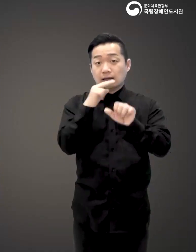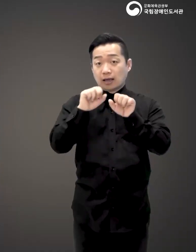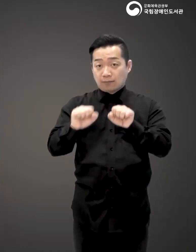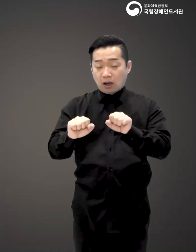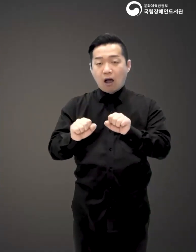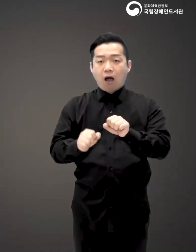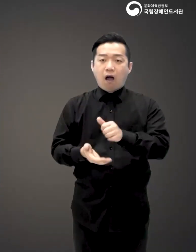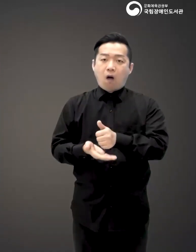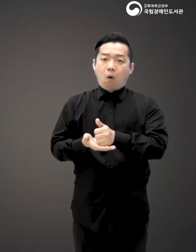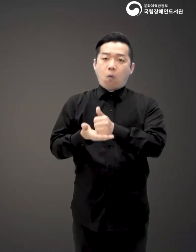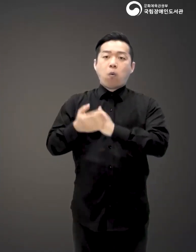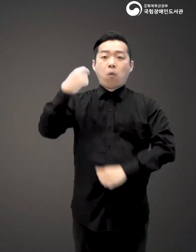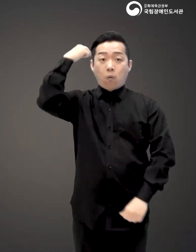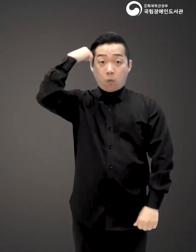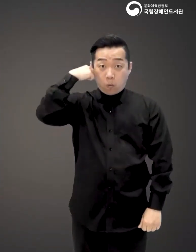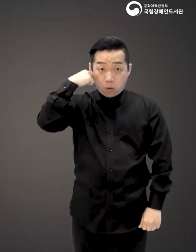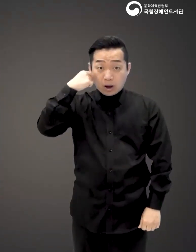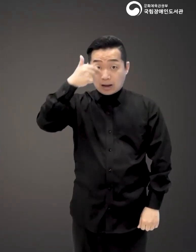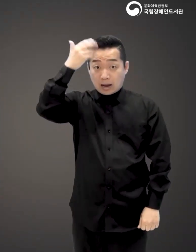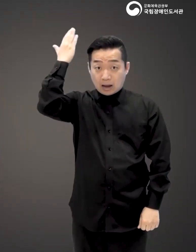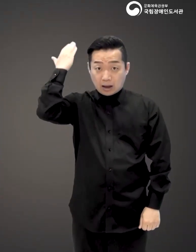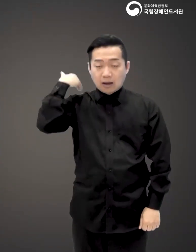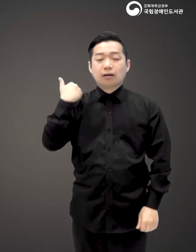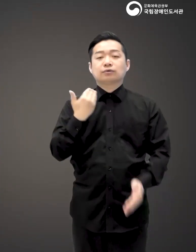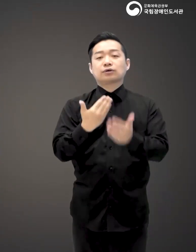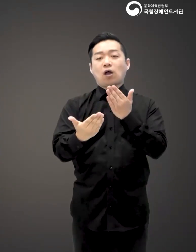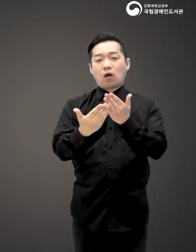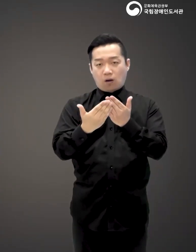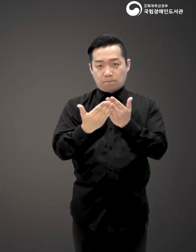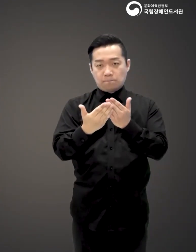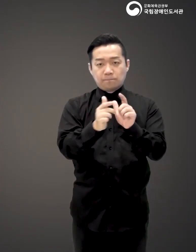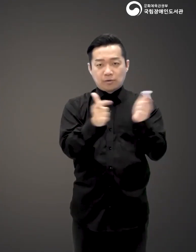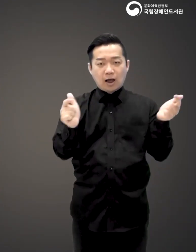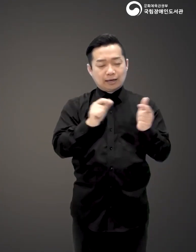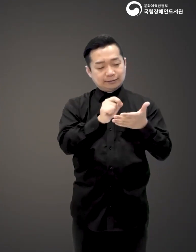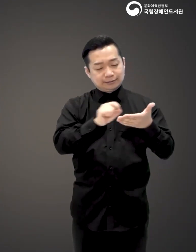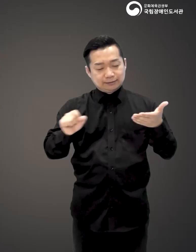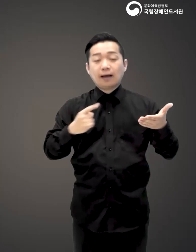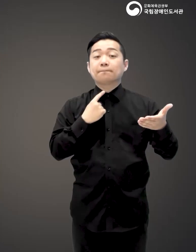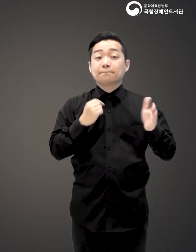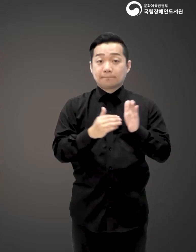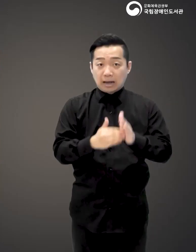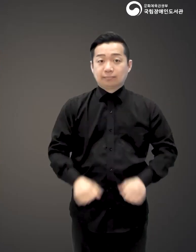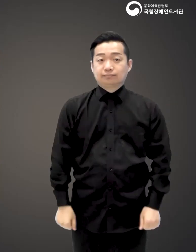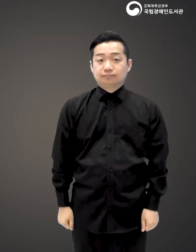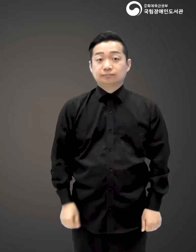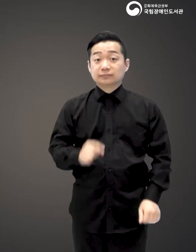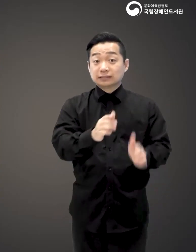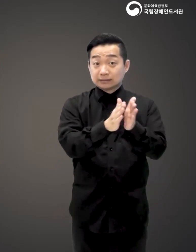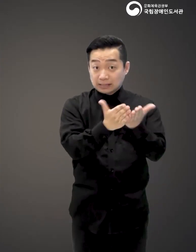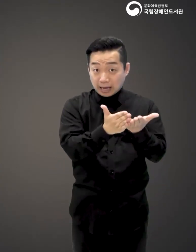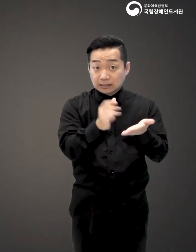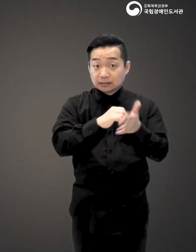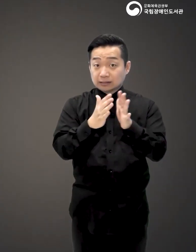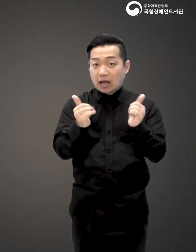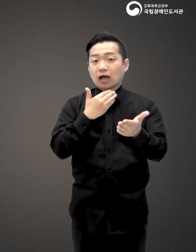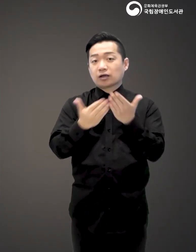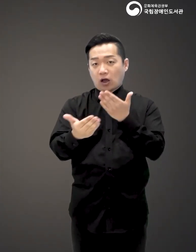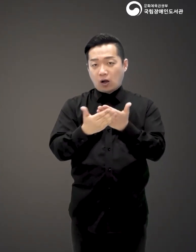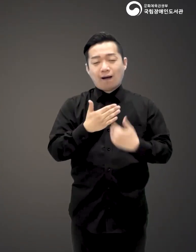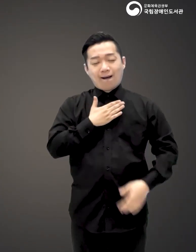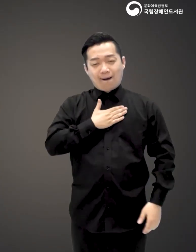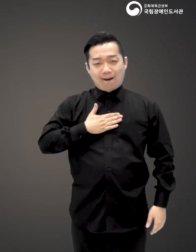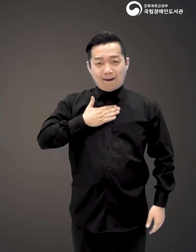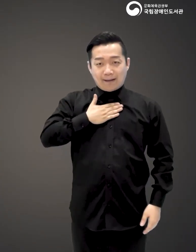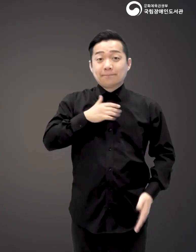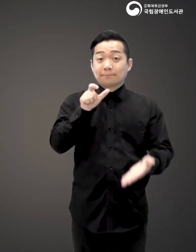경애감을 한층 실감한 그녀는 옛날부터 본인의 경험을 살린 다양한 글을 편했습니다 이 책에는 저자의